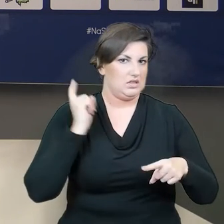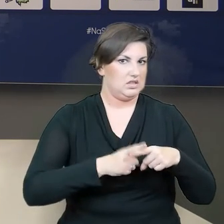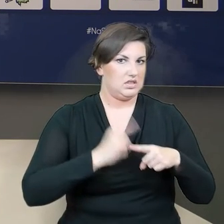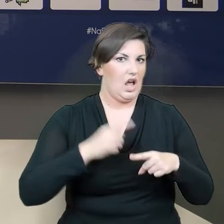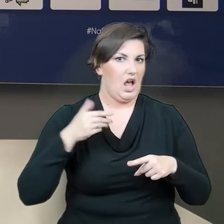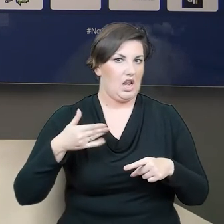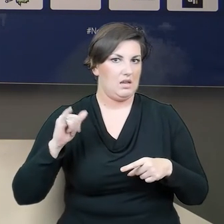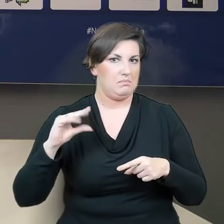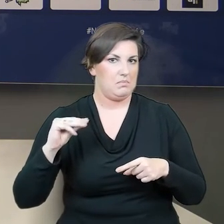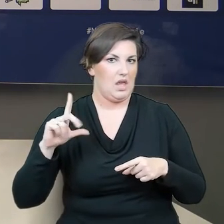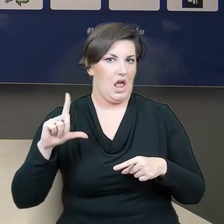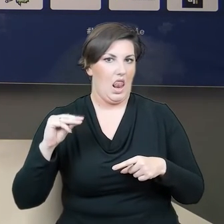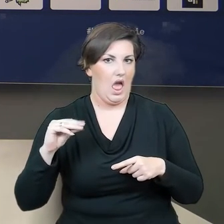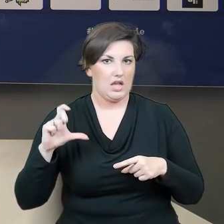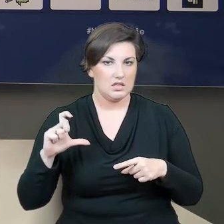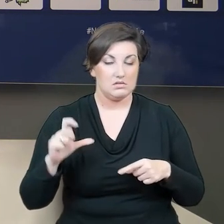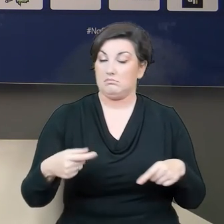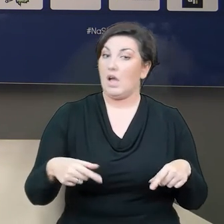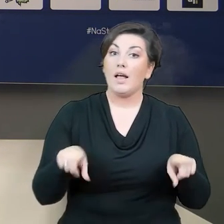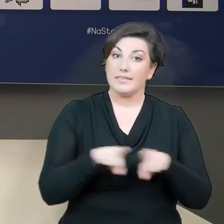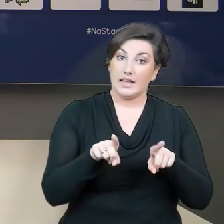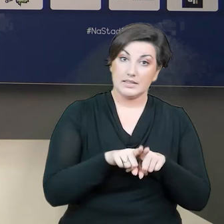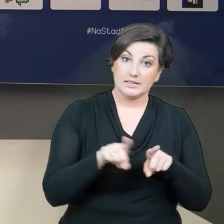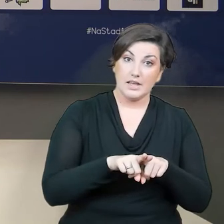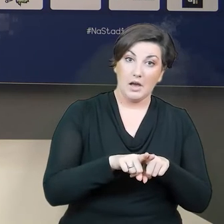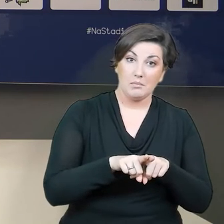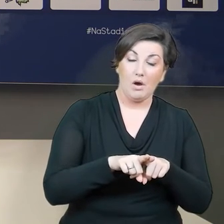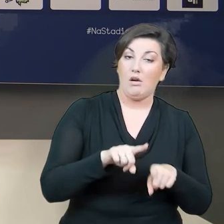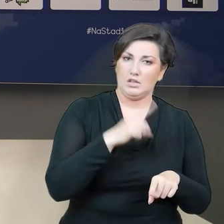Ale też błysną formą jeden z braci Mak, Mateusz bodajże.